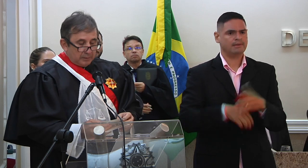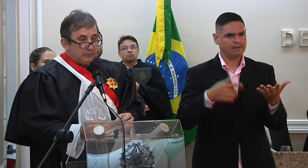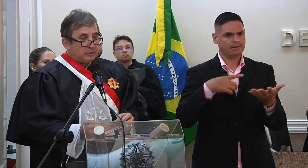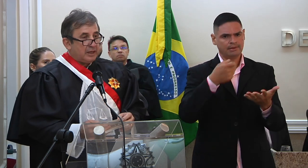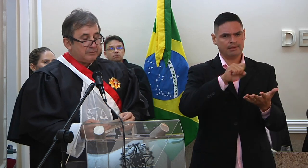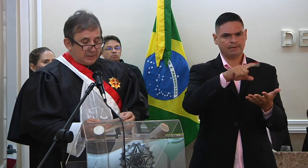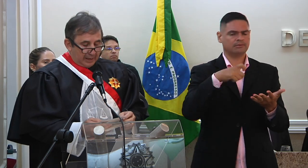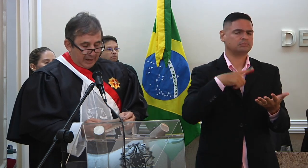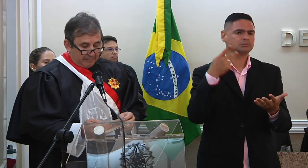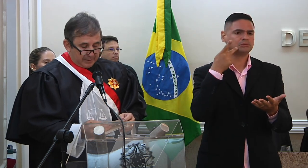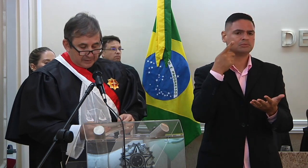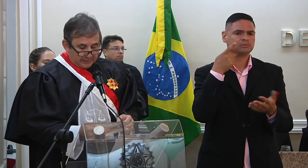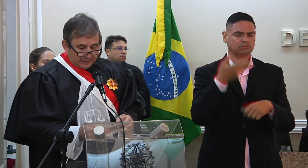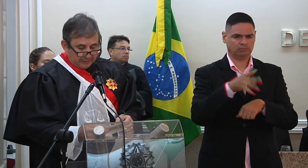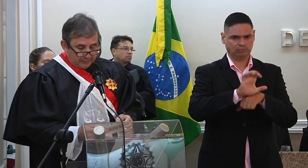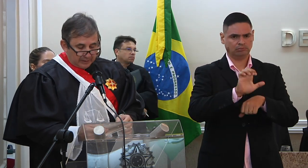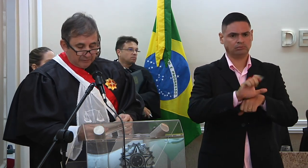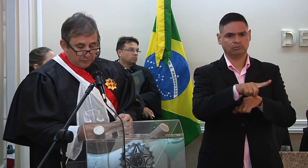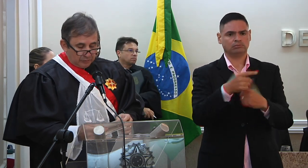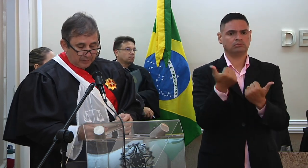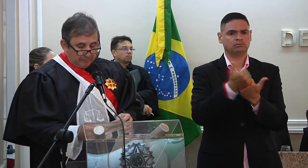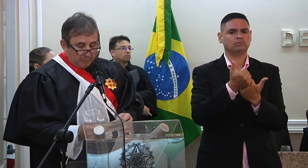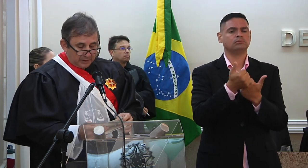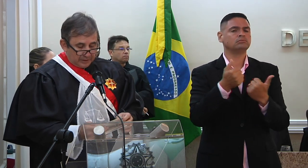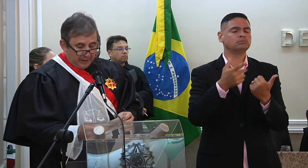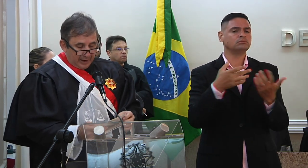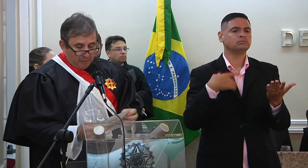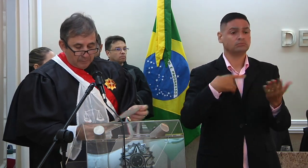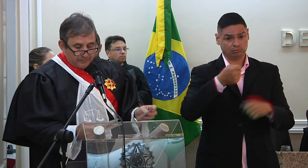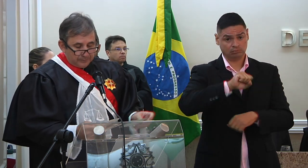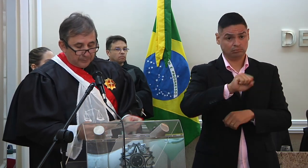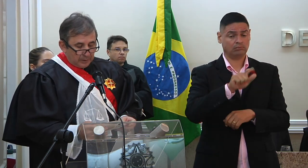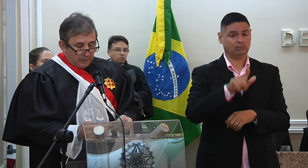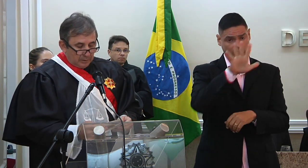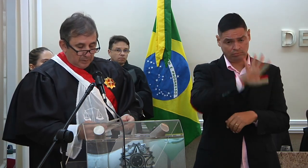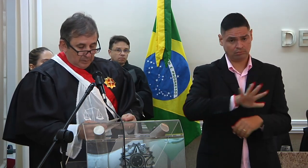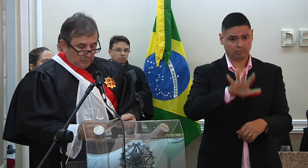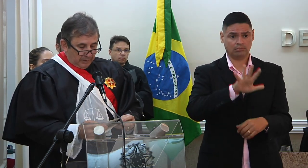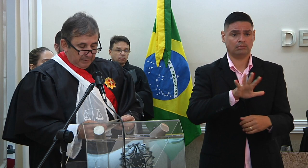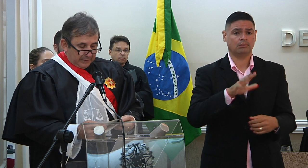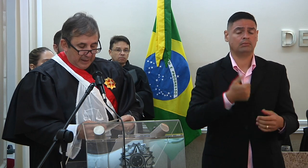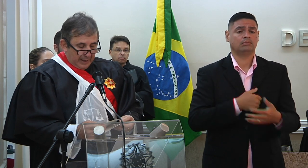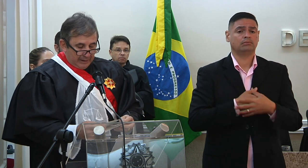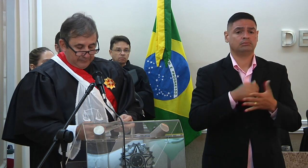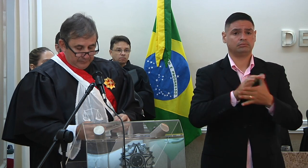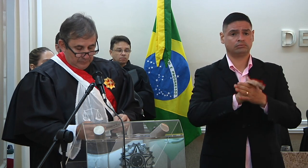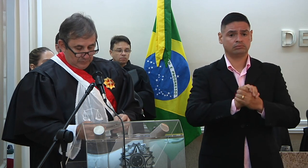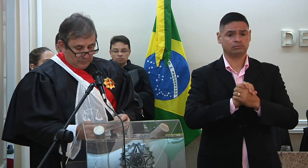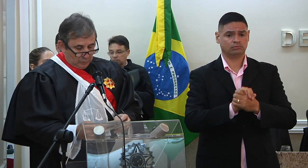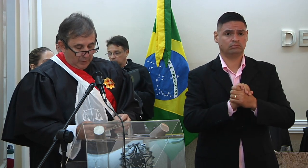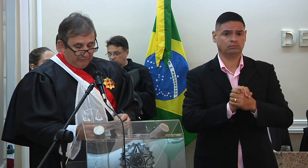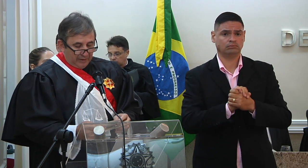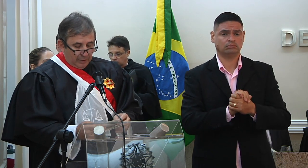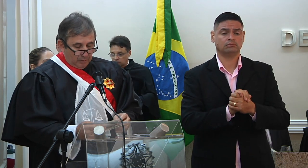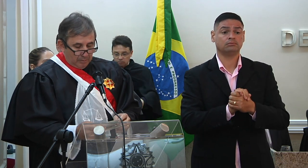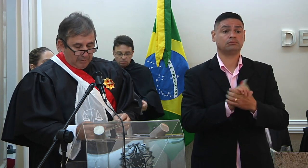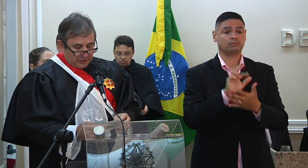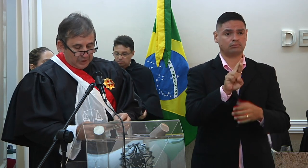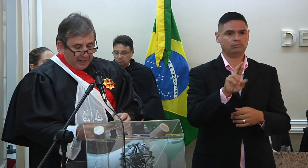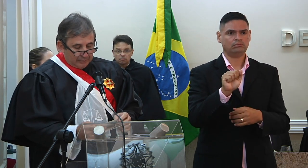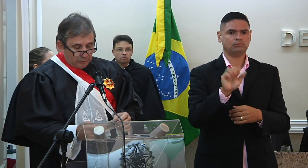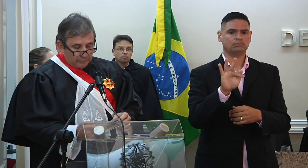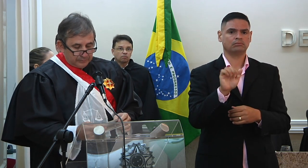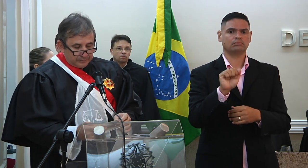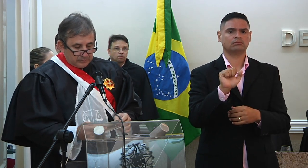defensora pública do estado do Ceará, representando a defensora pública geral, cumprimentar o doutor Rafael